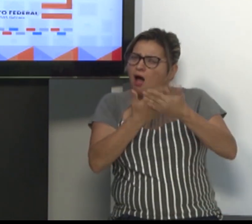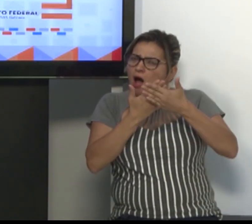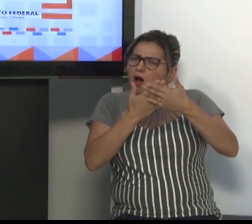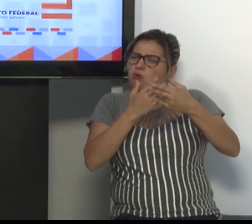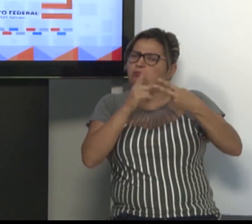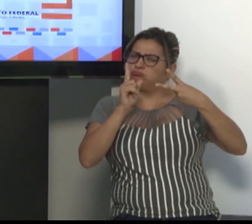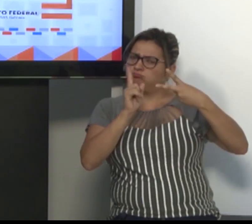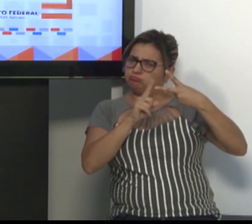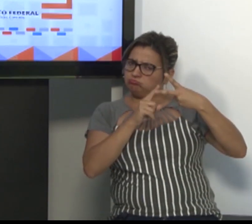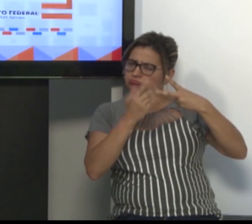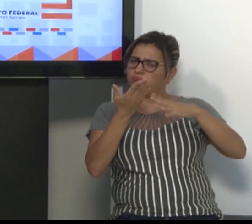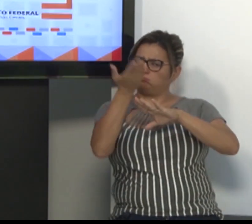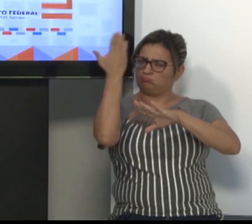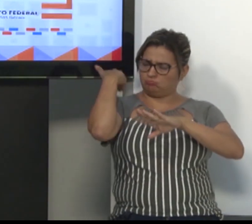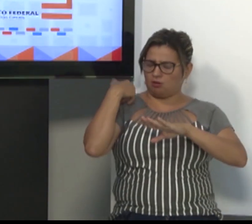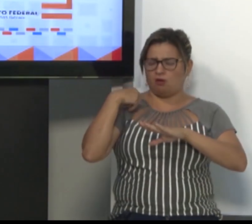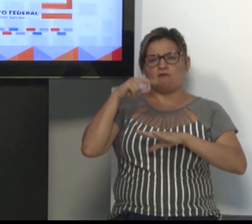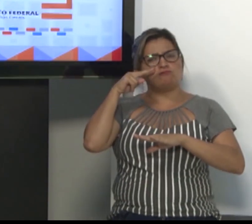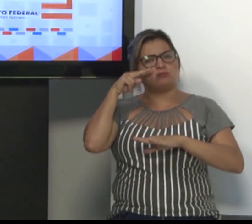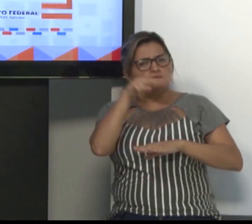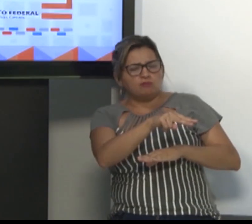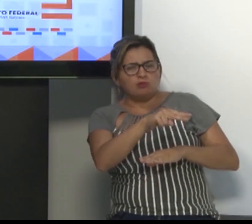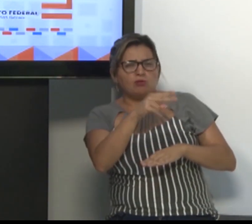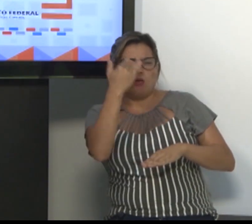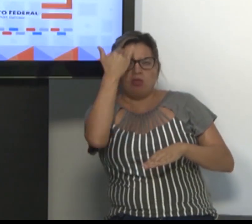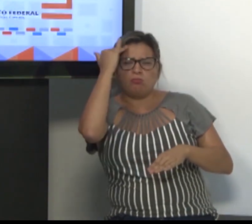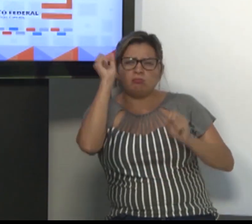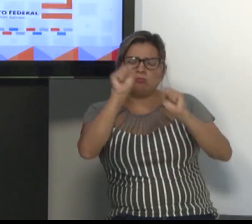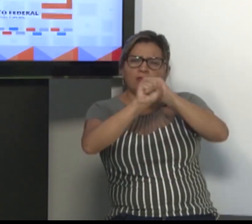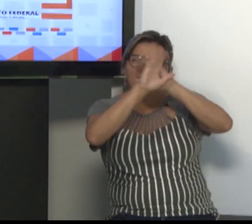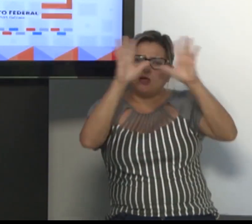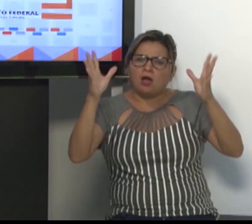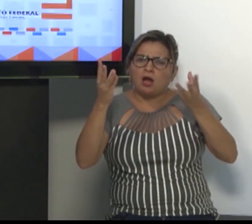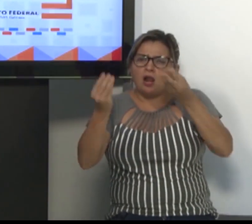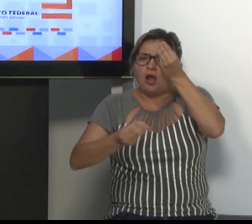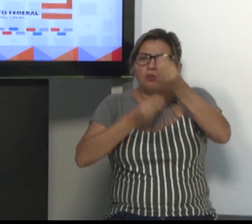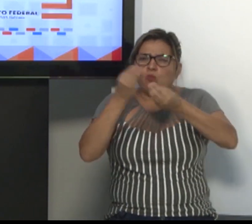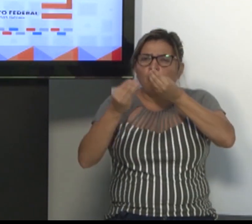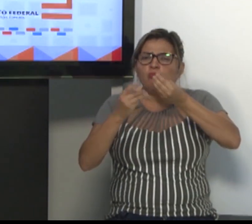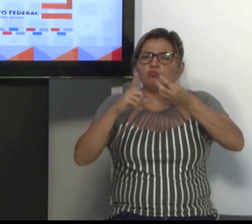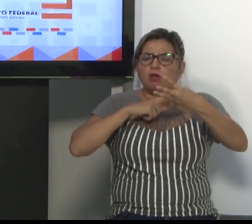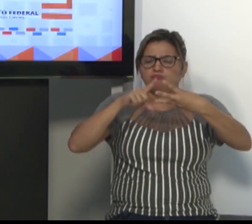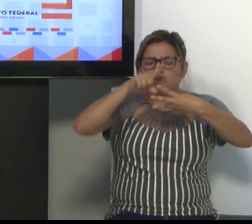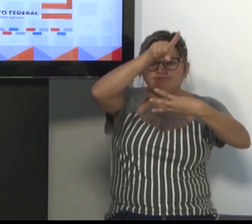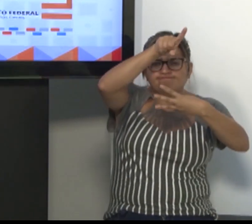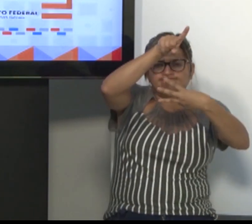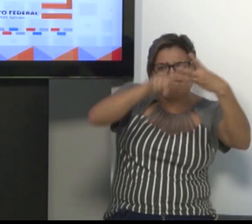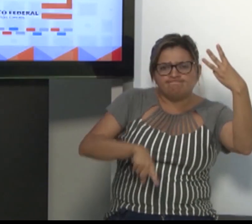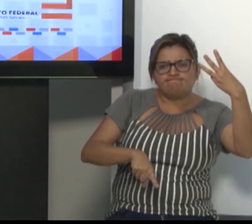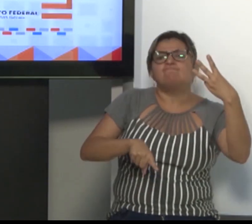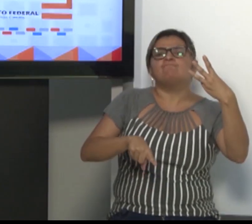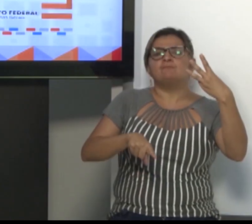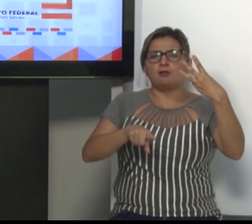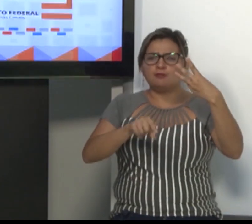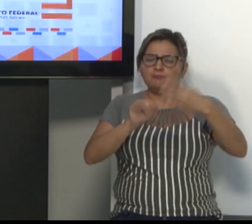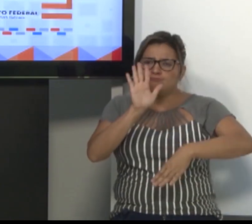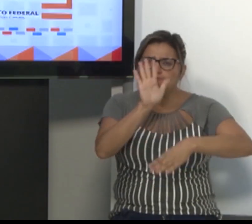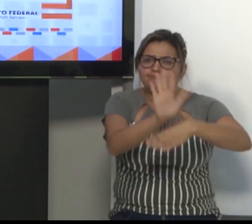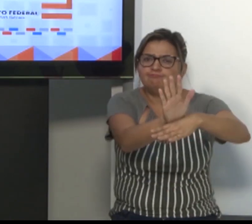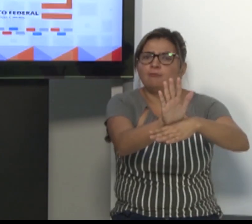Comparando com tudo que nós já vimos anteriormente, entendemos com clareza, nós iremos abordar agora a